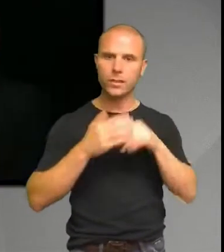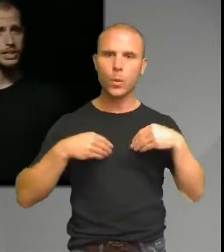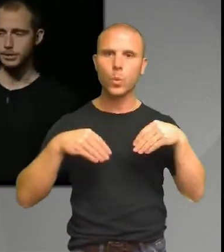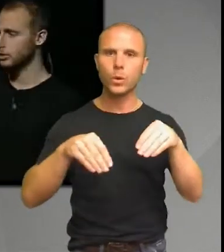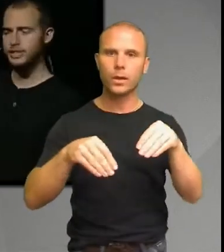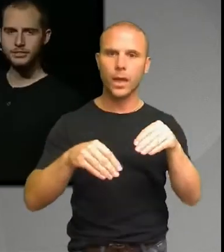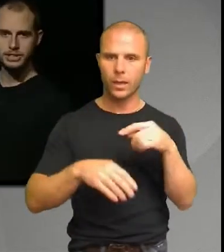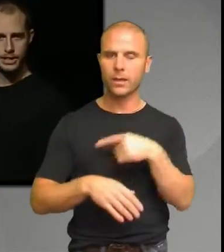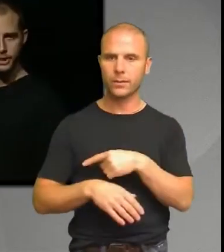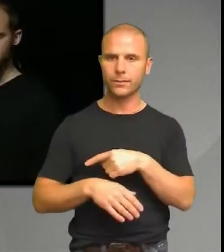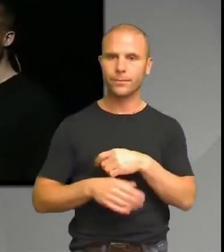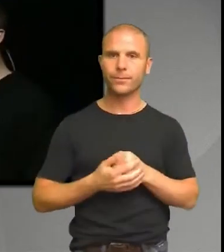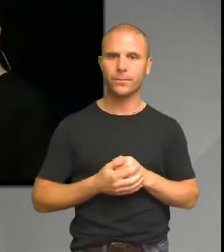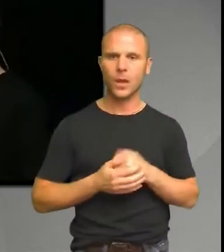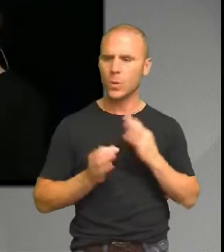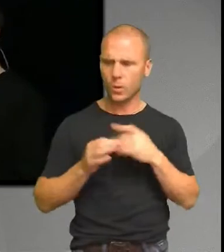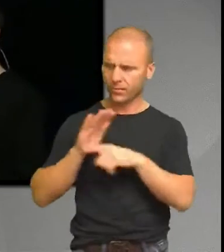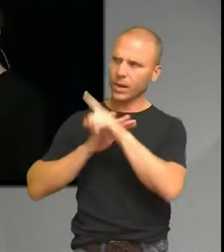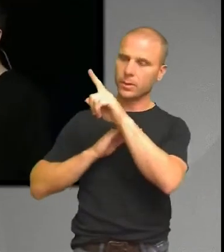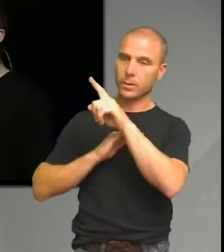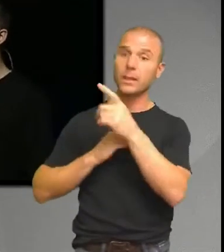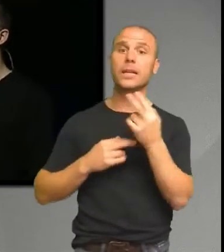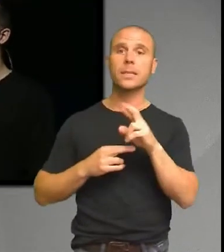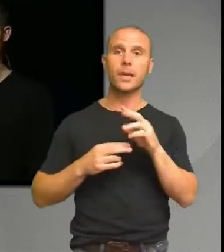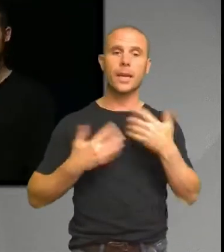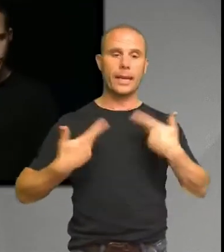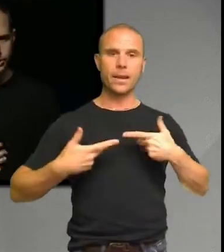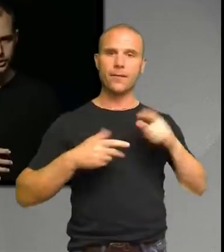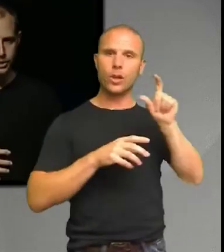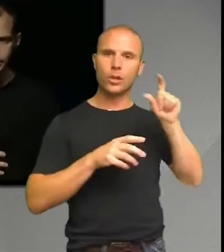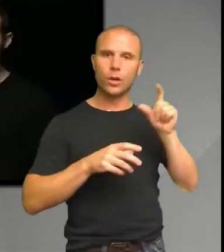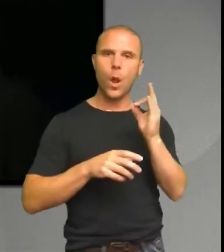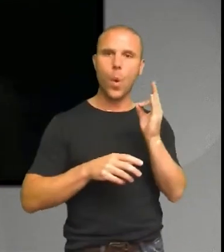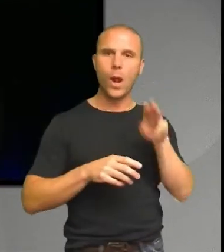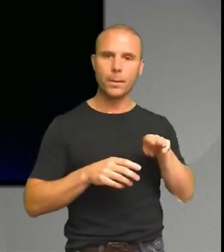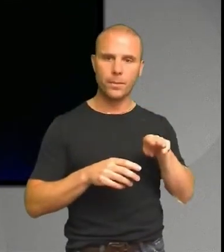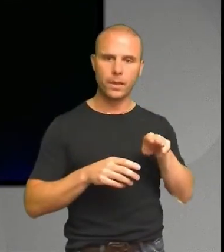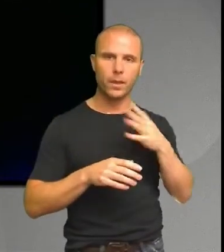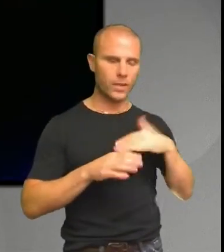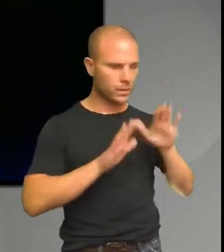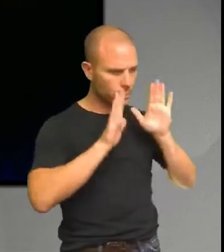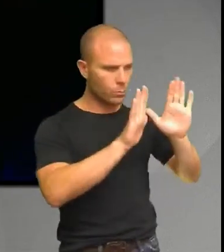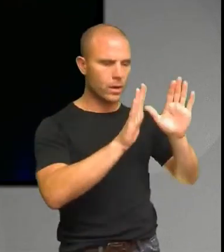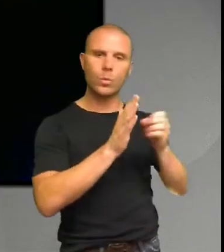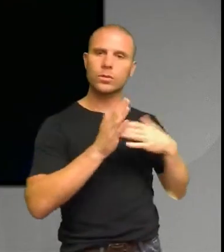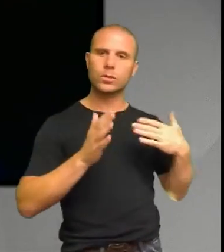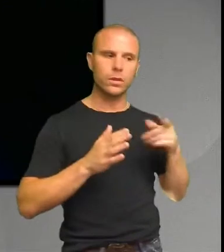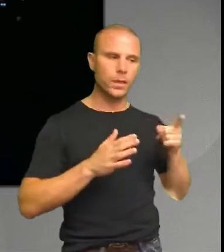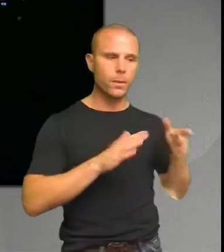&M till exempel, vi satte regler för dem. De fick inte fortsätta sin produktion i Asien. För det vill vi till att de inte. Men är det verkligen